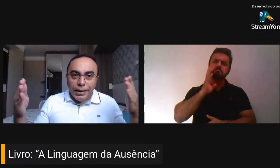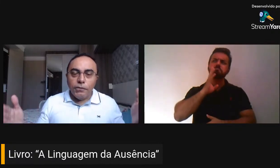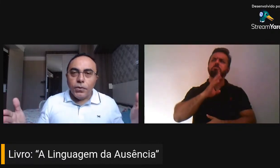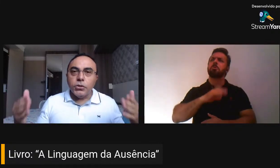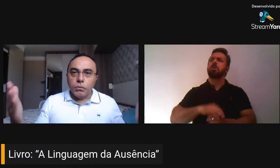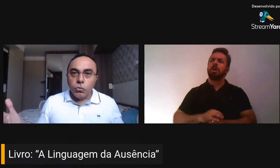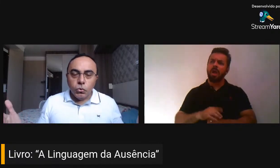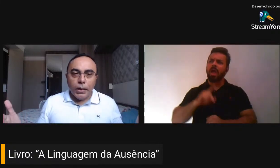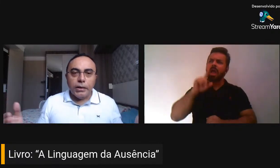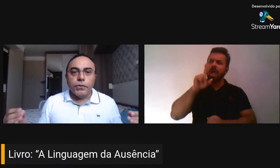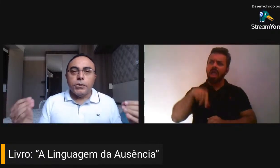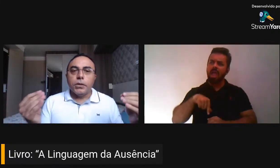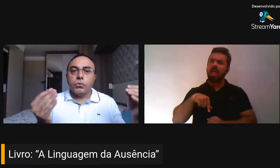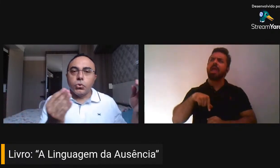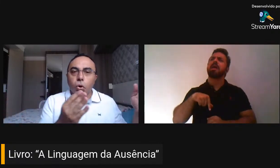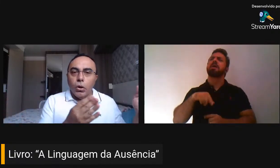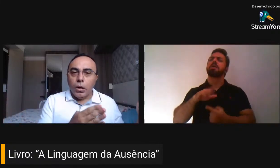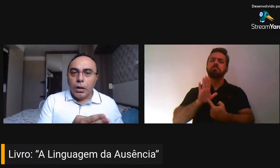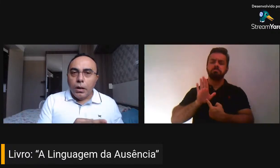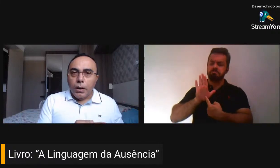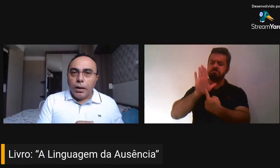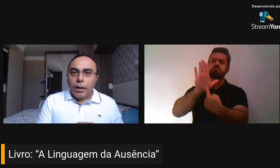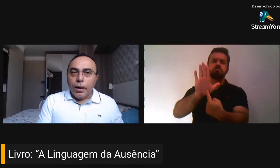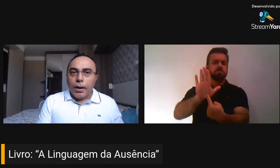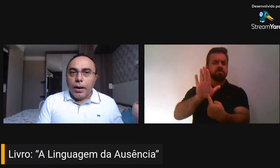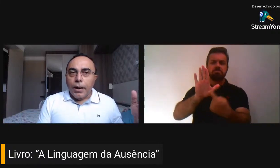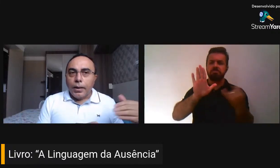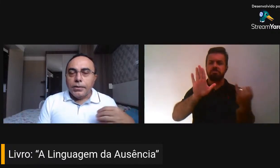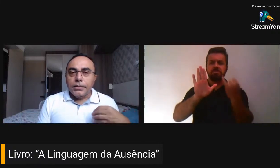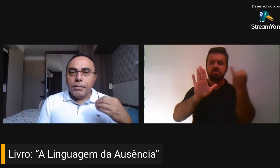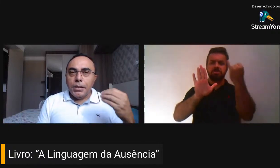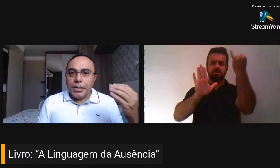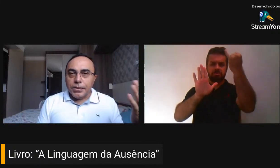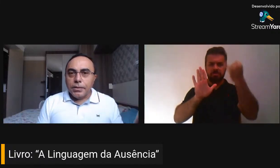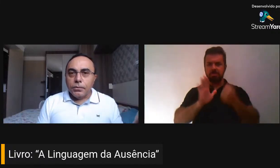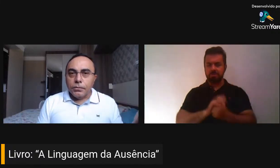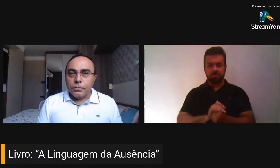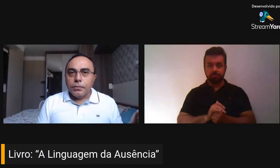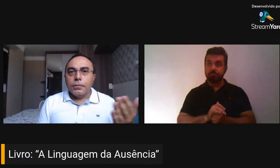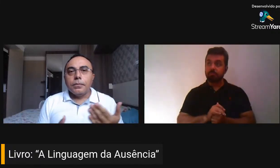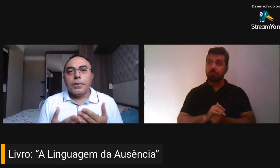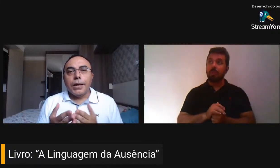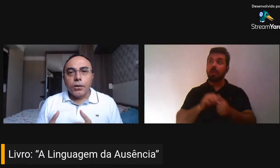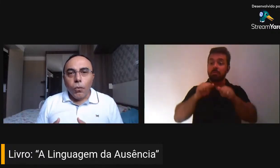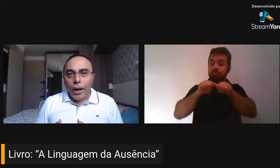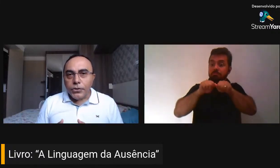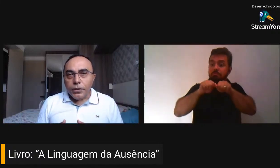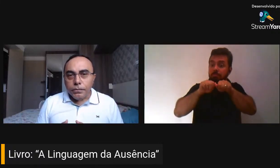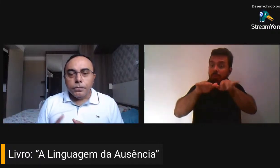relevante, muito relevante, não só a disseminação da linguagem,